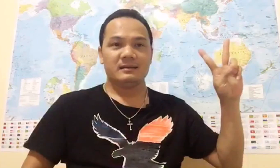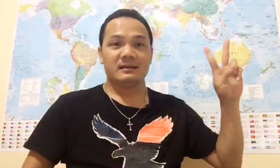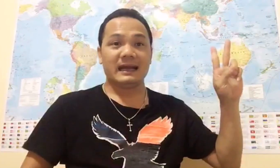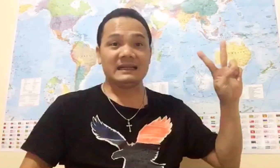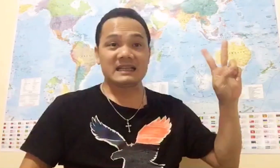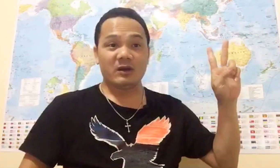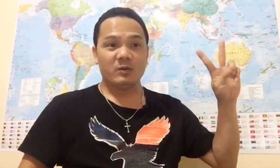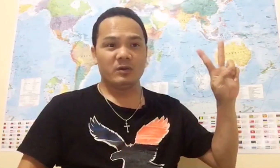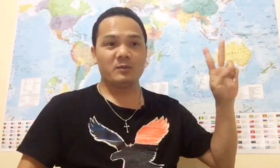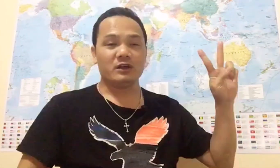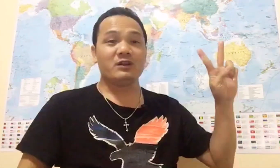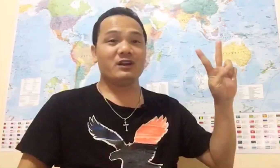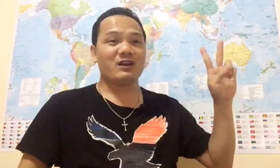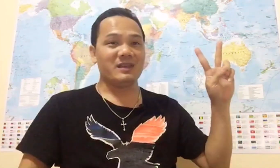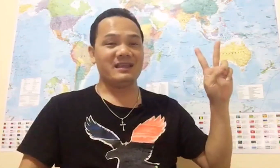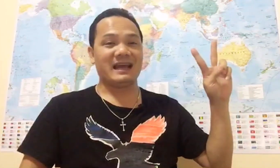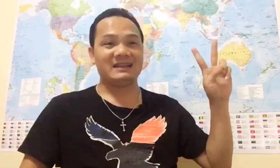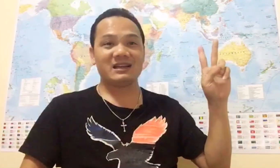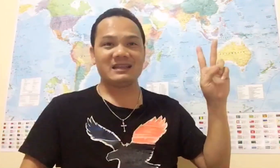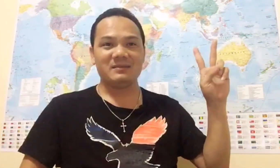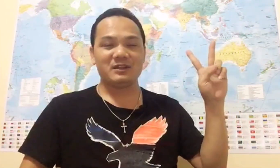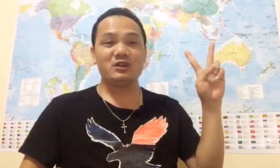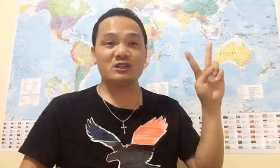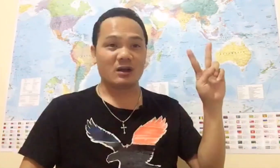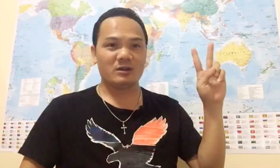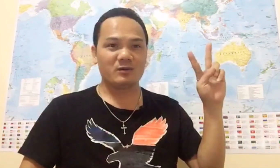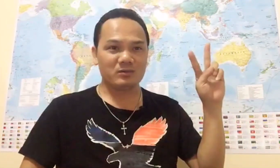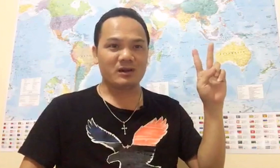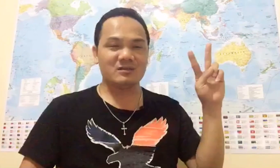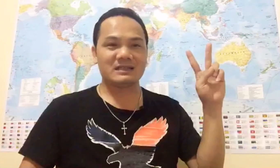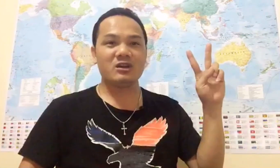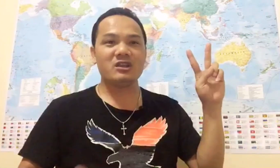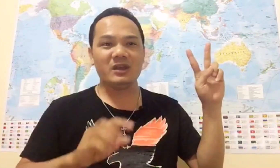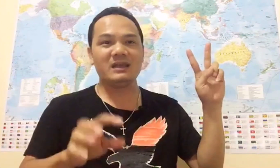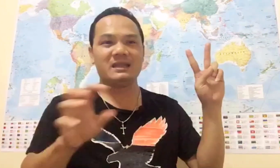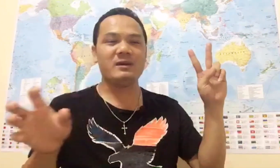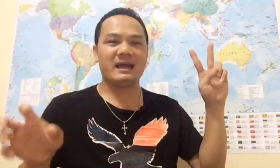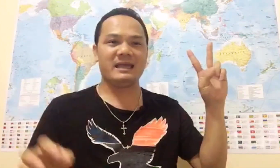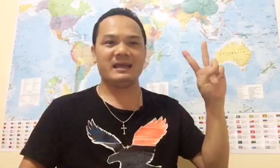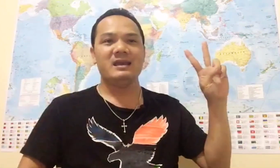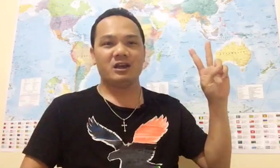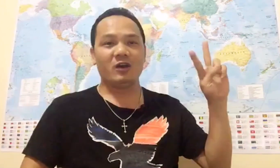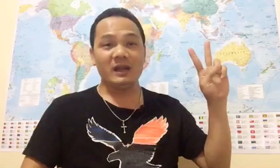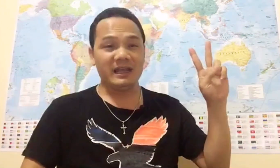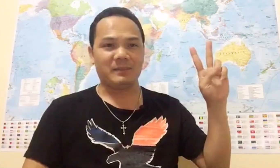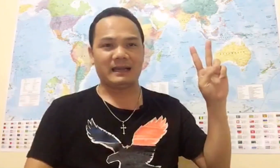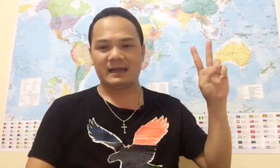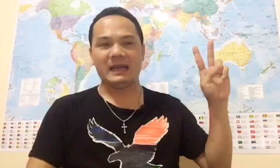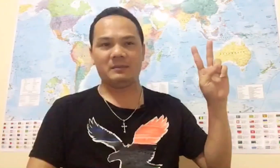Thằng Anh đi sao? Hôm rồi tôi có nói câu chuyện gì anh cho các anh chị Mà chưa nói sâu thôi một lúc nào đó Chúng ta sẽ nói chuyên chủ đề về Khối Liên Hiệp Anh hay lắm